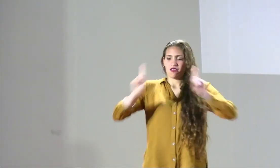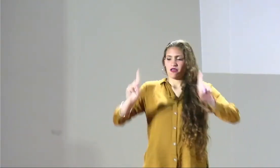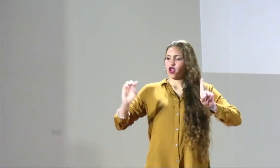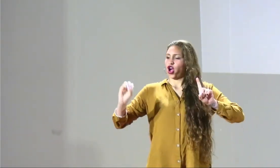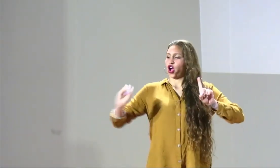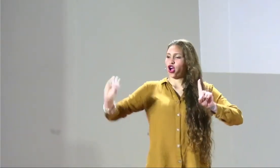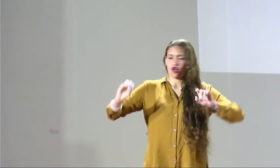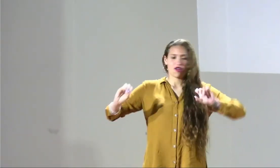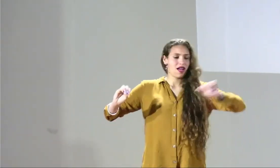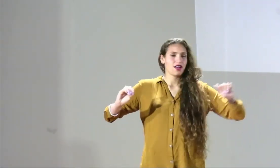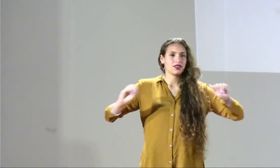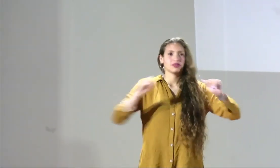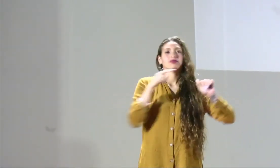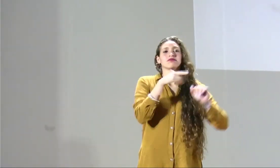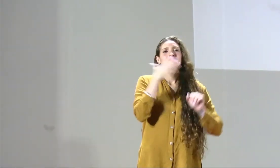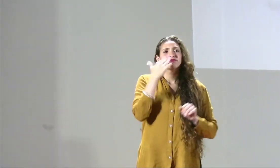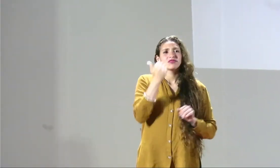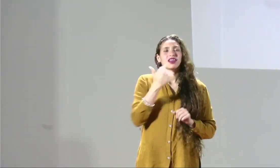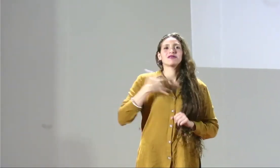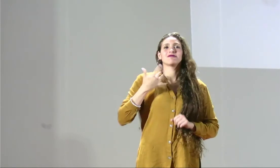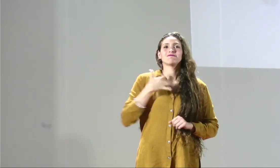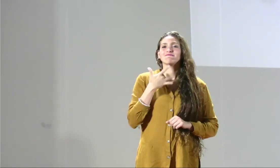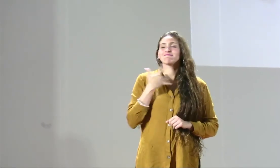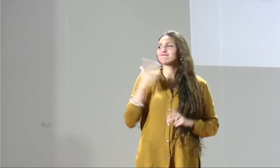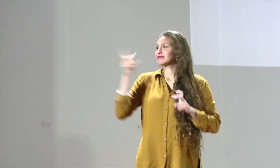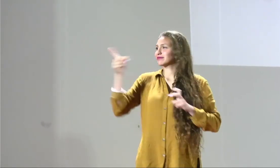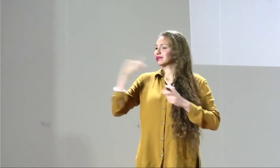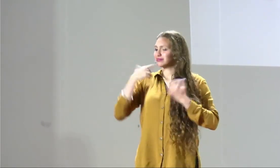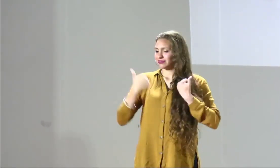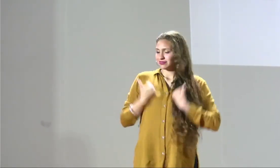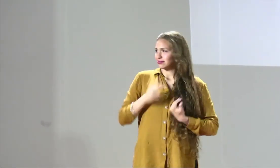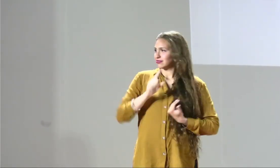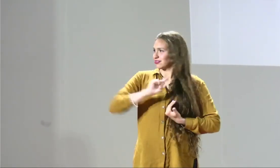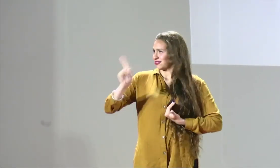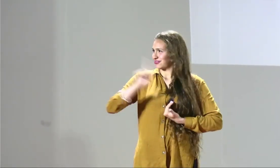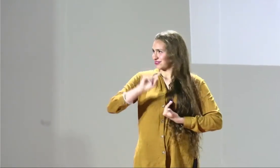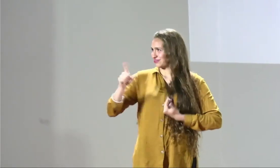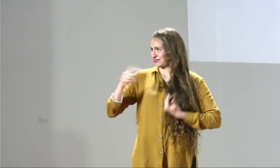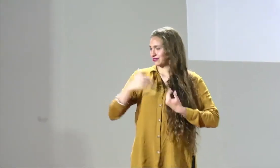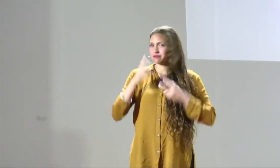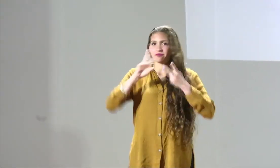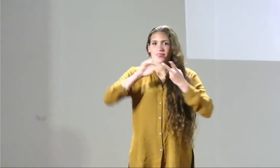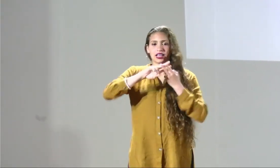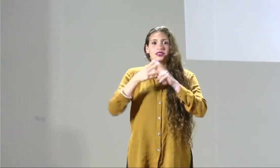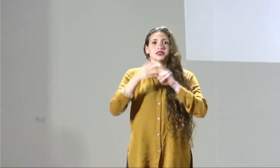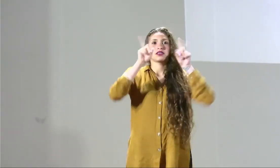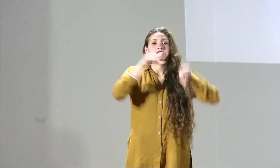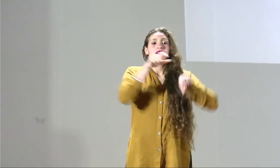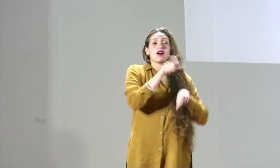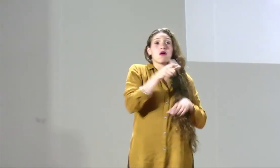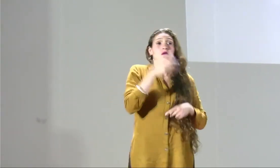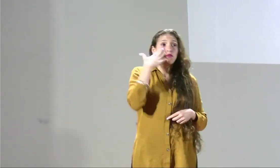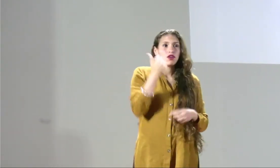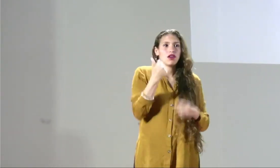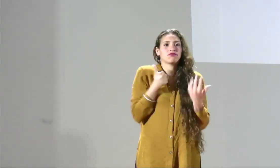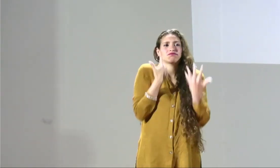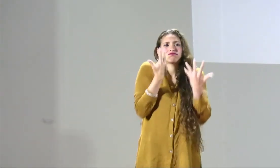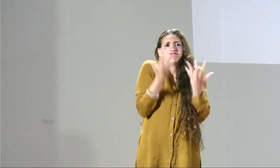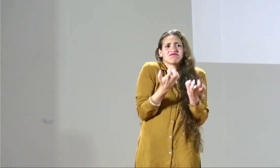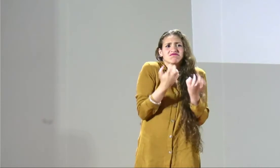Pues, ustedes saben que cuando tenemos una relación hay cosas que se